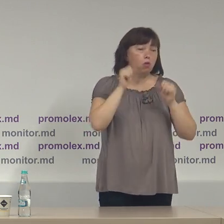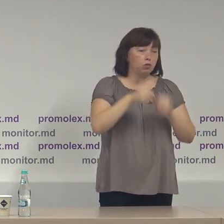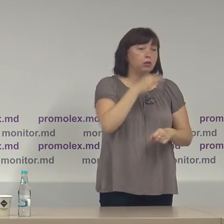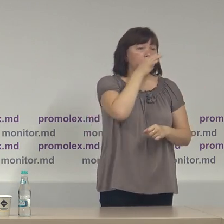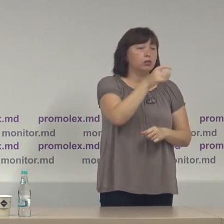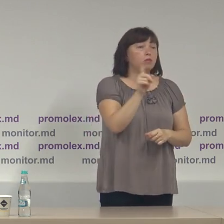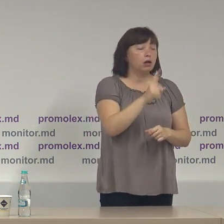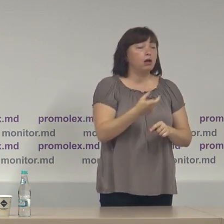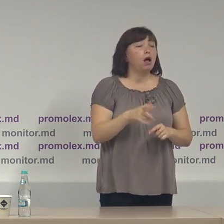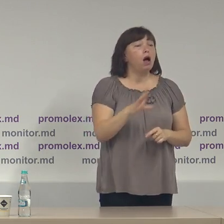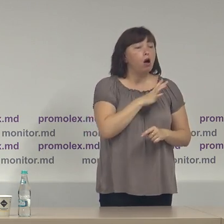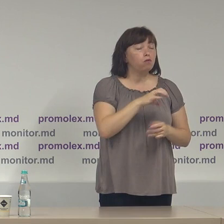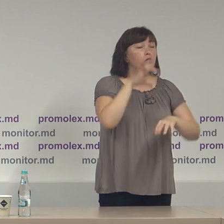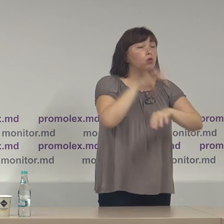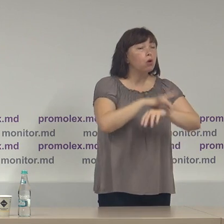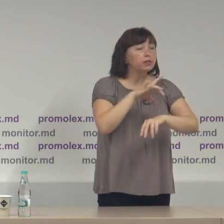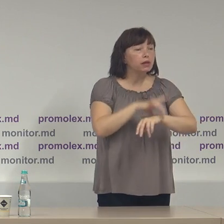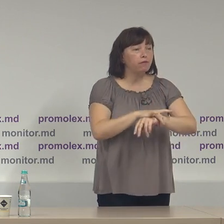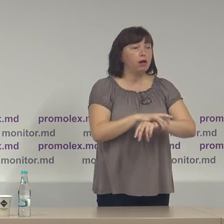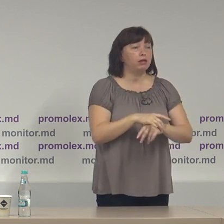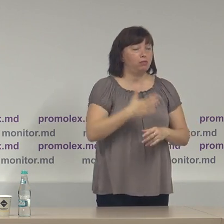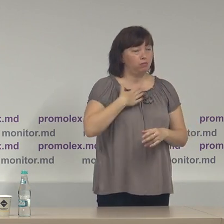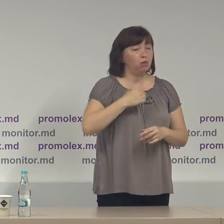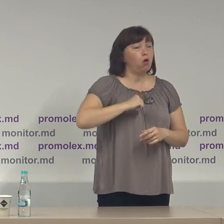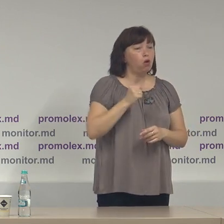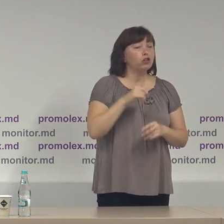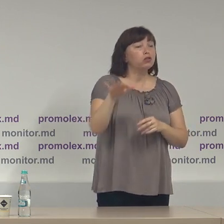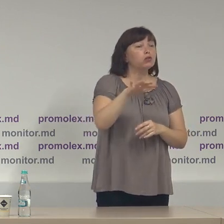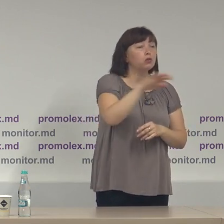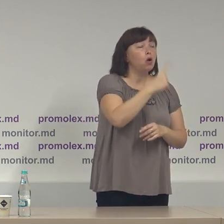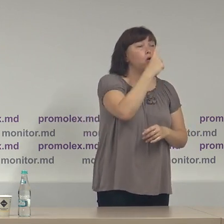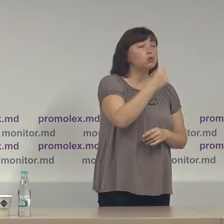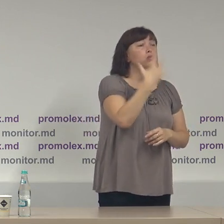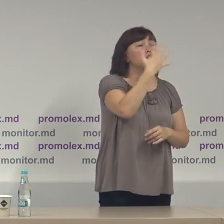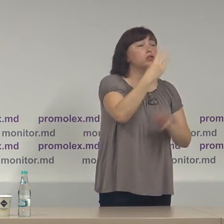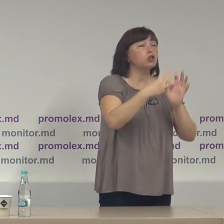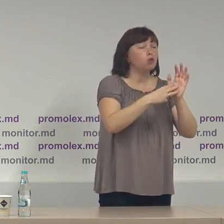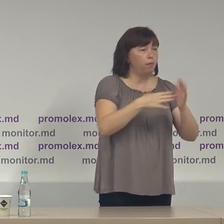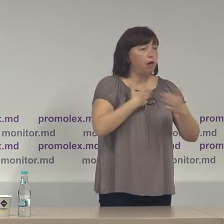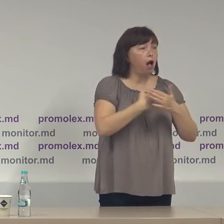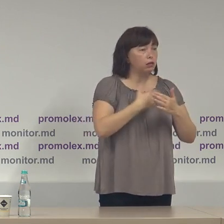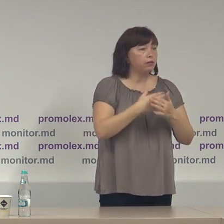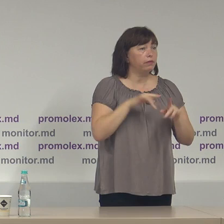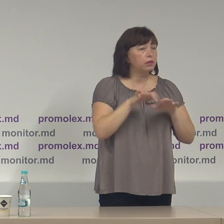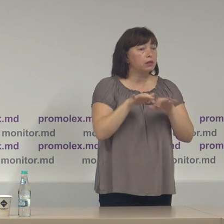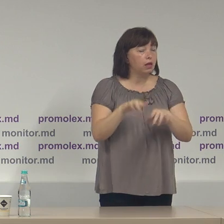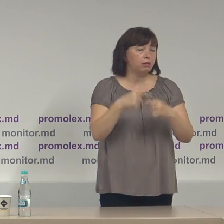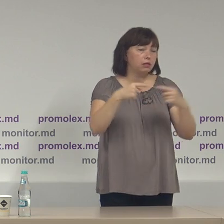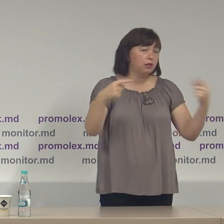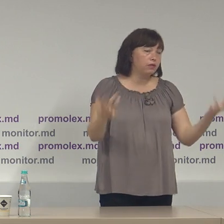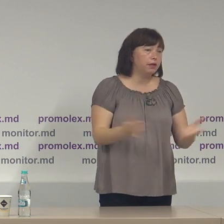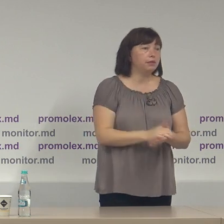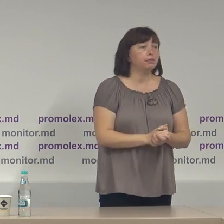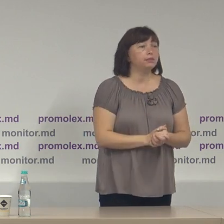menționăm că au fost observate de colegii noștri din teritoriu cel puțin 158 de activități de diferit fel fie